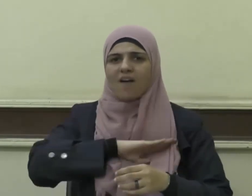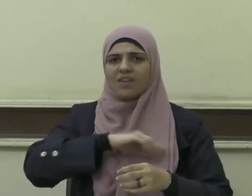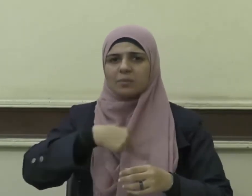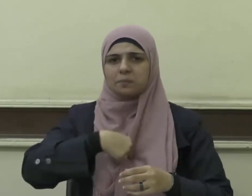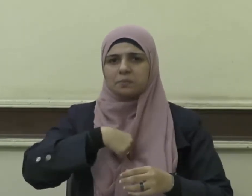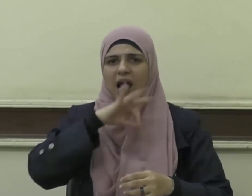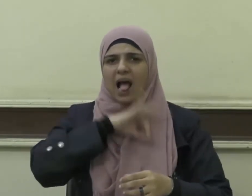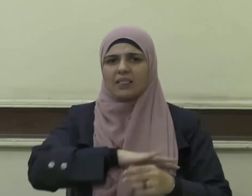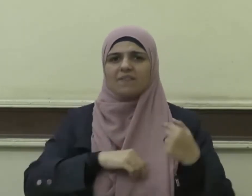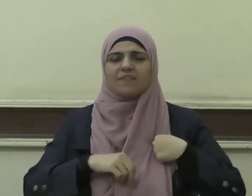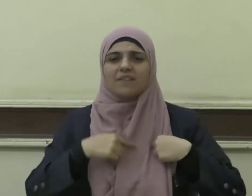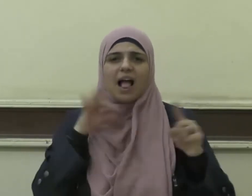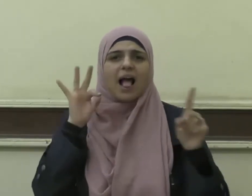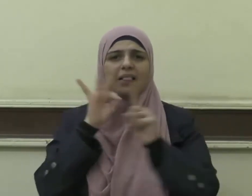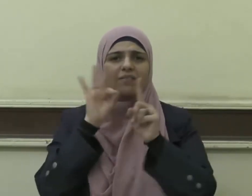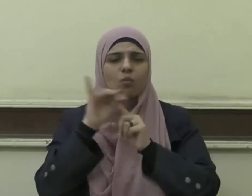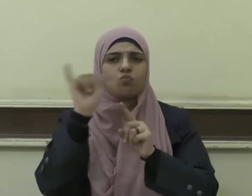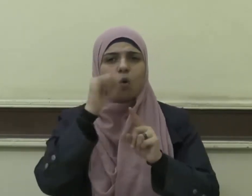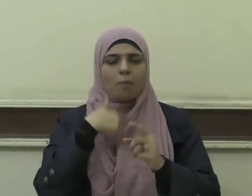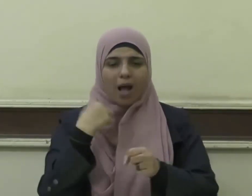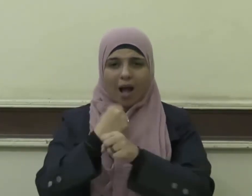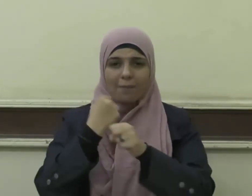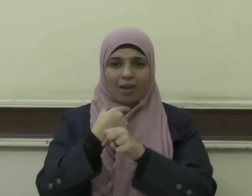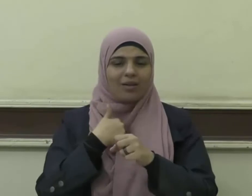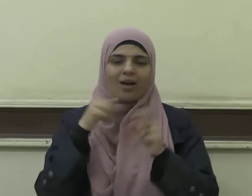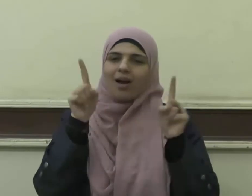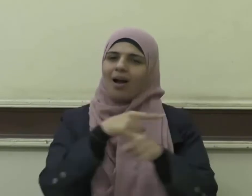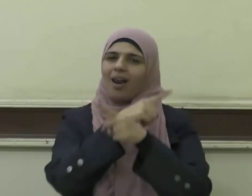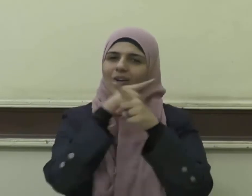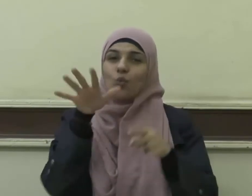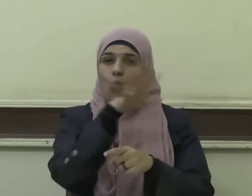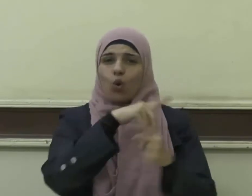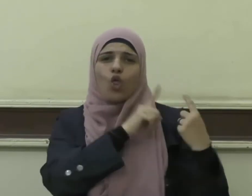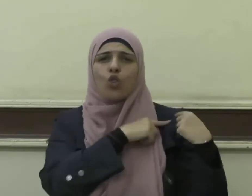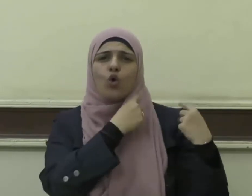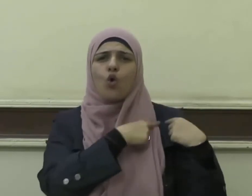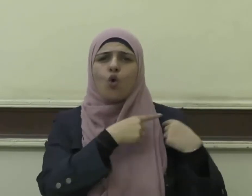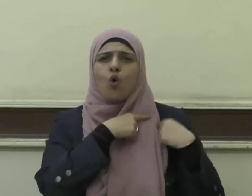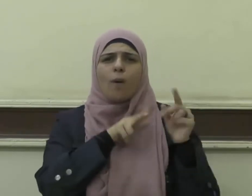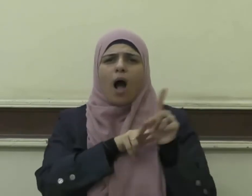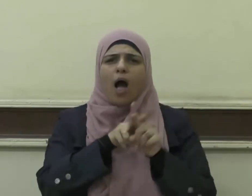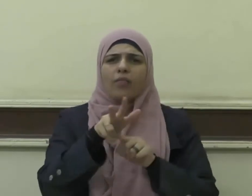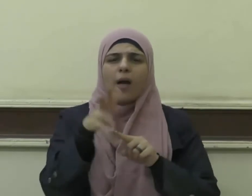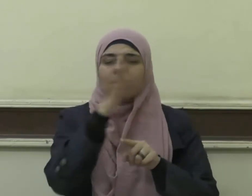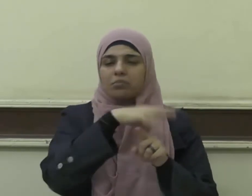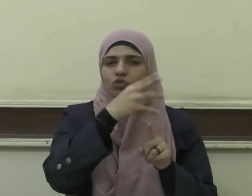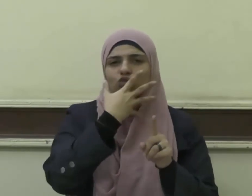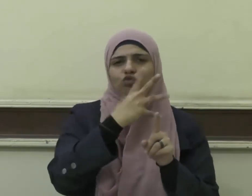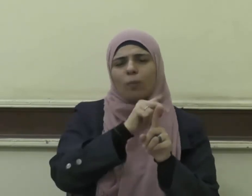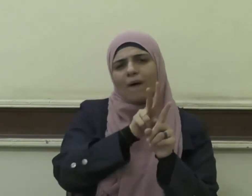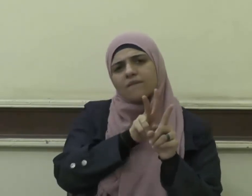وبلوغ أغراضهم فأولئك الذين تجرَّأوا على دين الله عز وجل